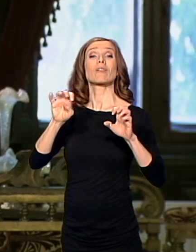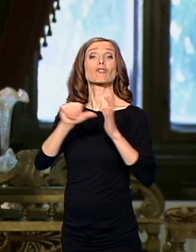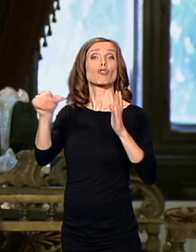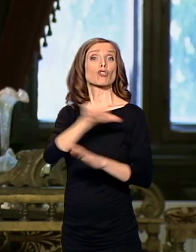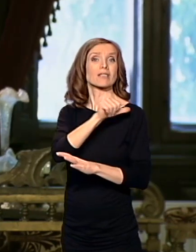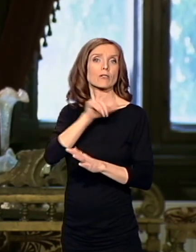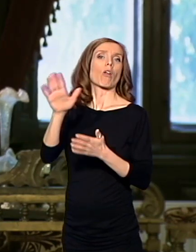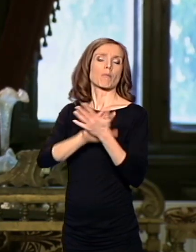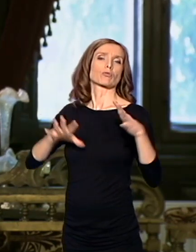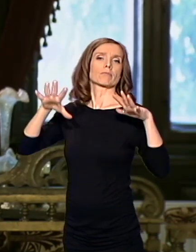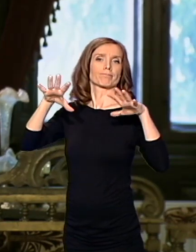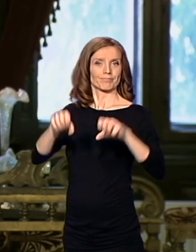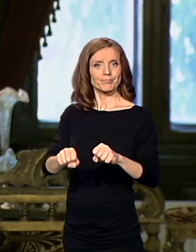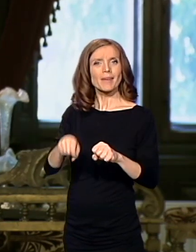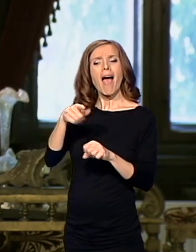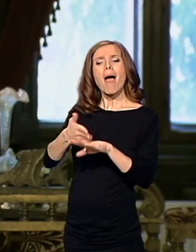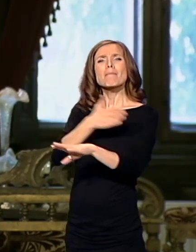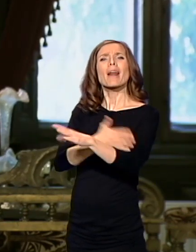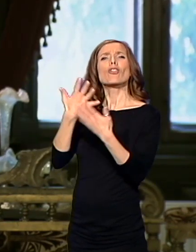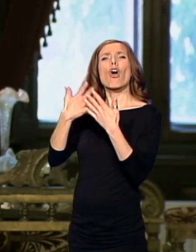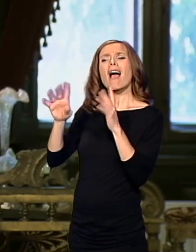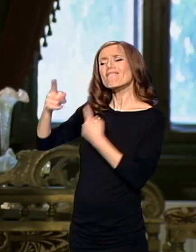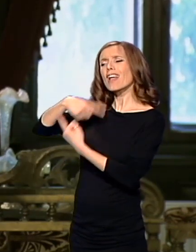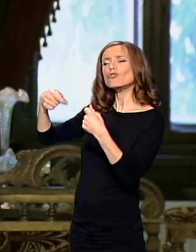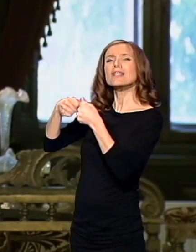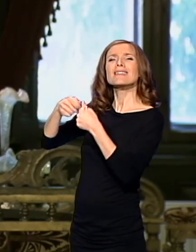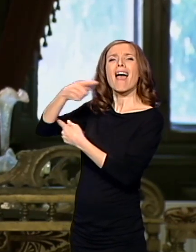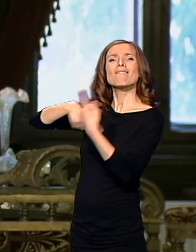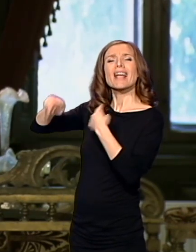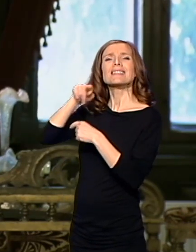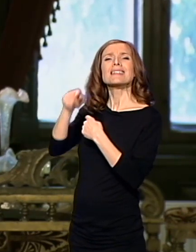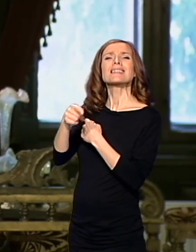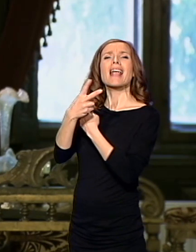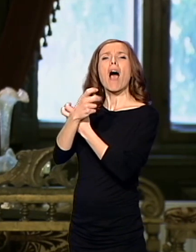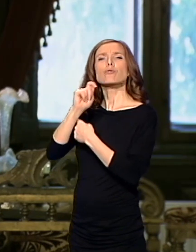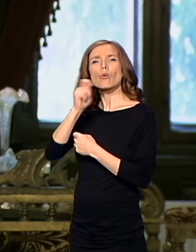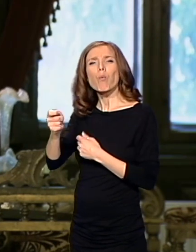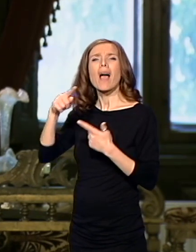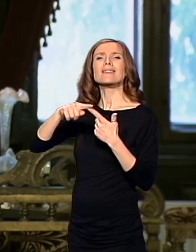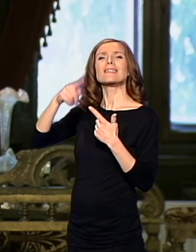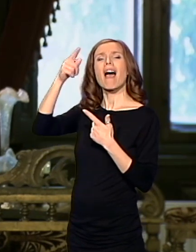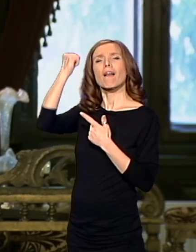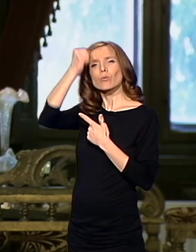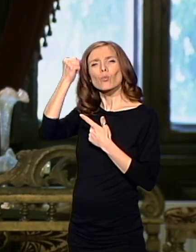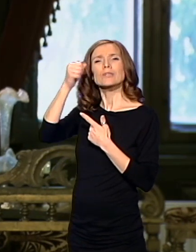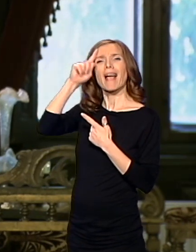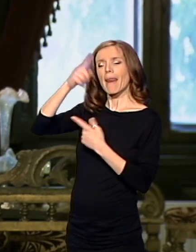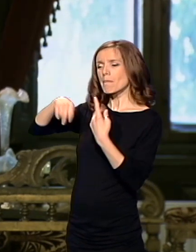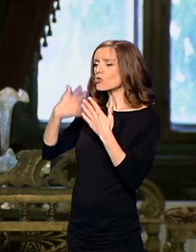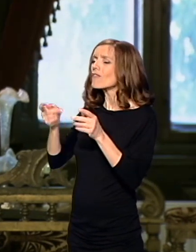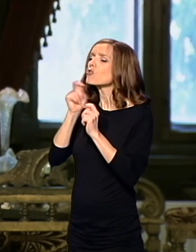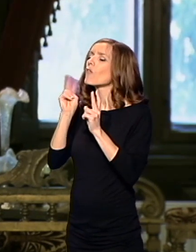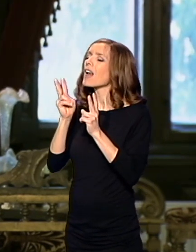godine, u sladu sa prodelom koja je ranije bila prihvaćena između tri saveznika centralnih sila.